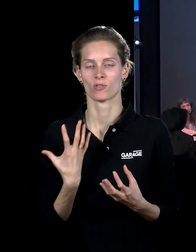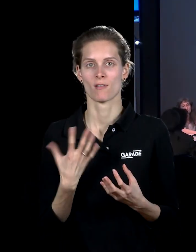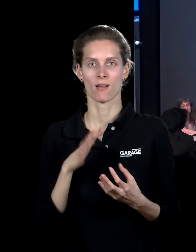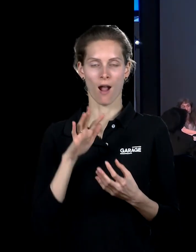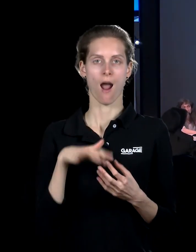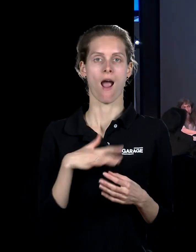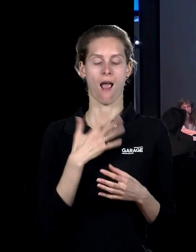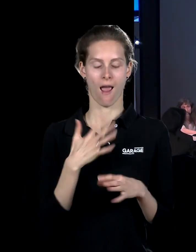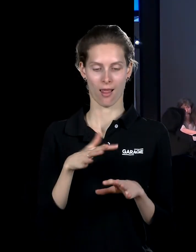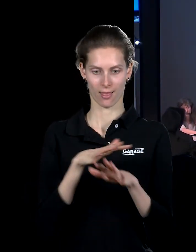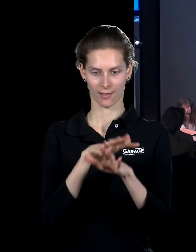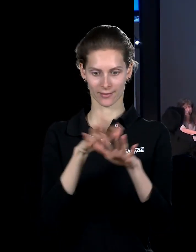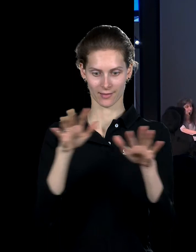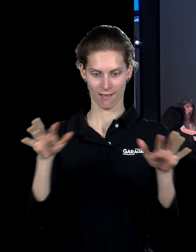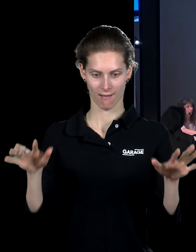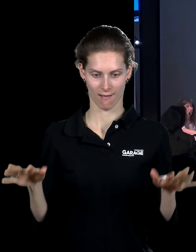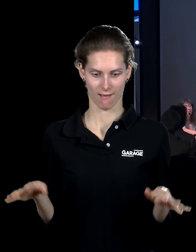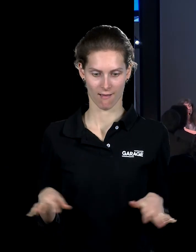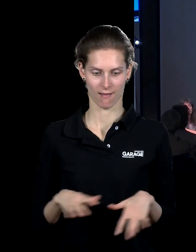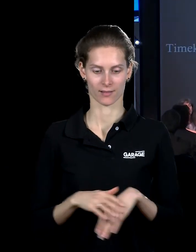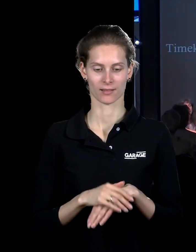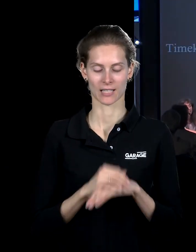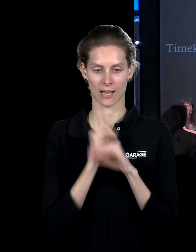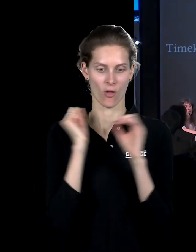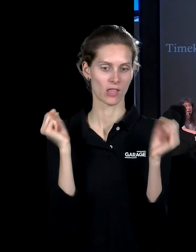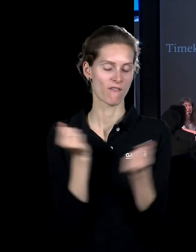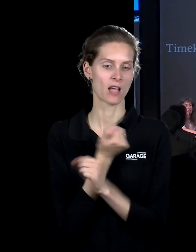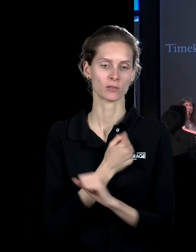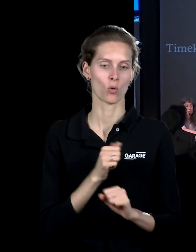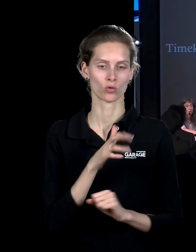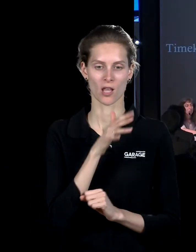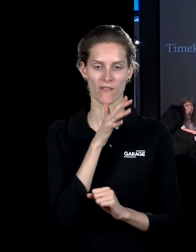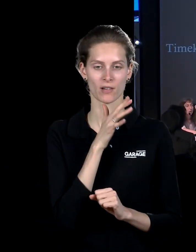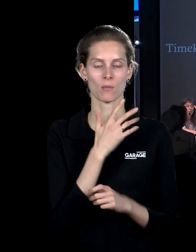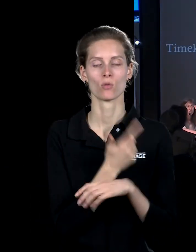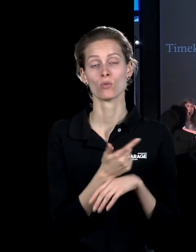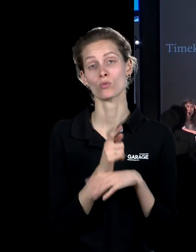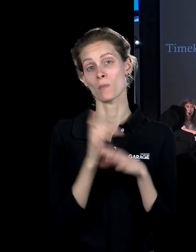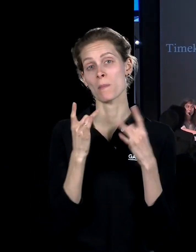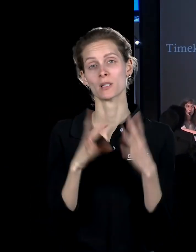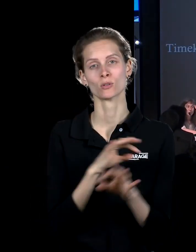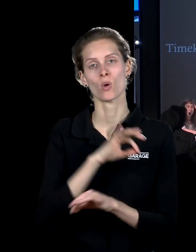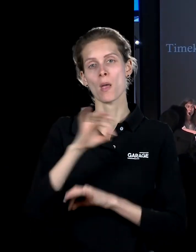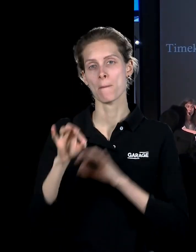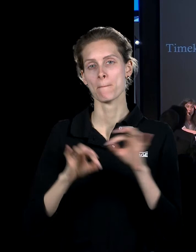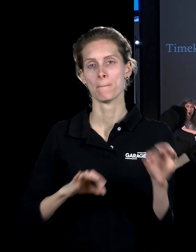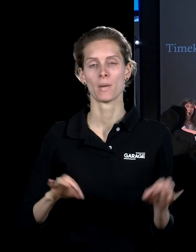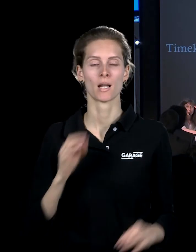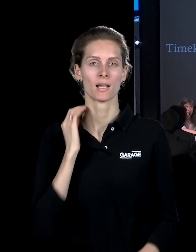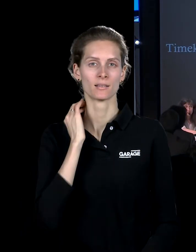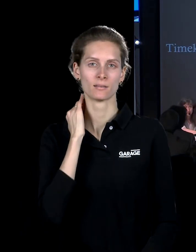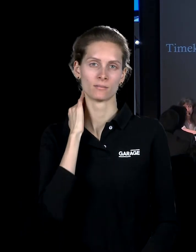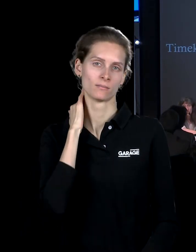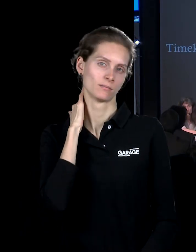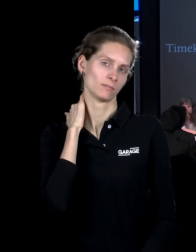одновременно, с планом этого, с невозможным временем. Очень простой проект, вот такая вот, что это такое, это